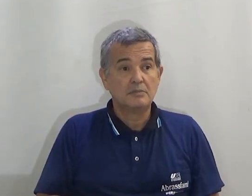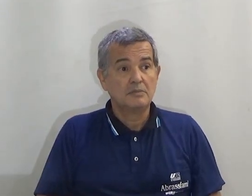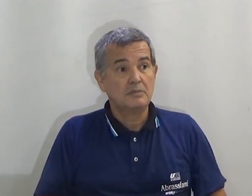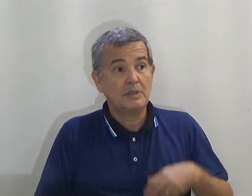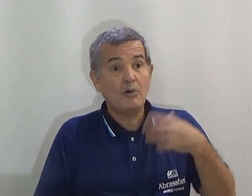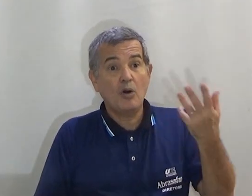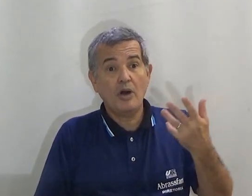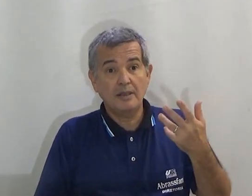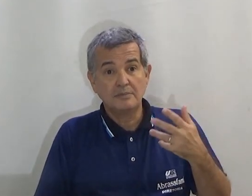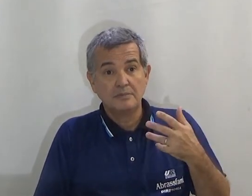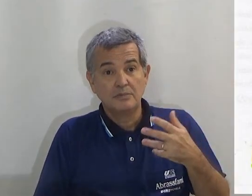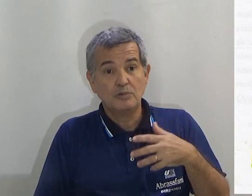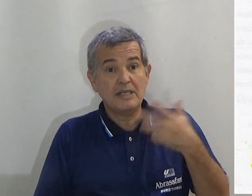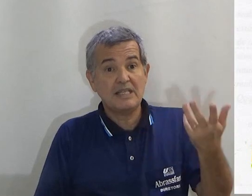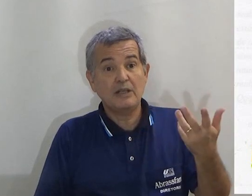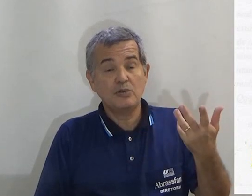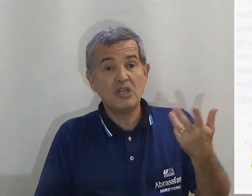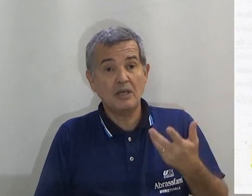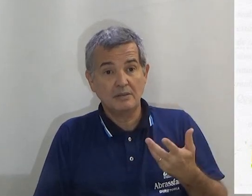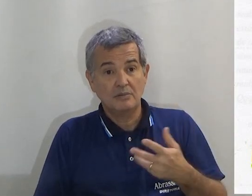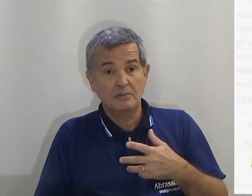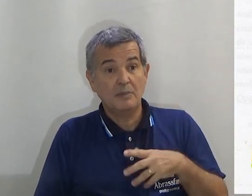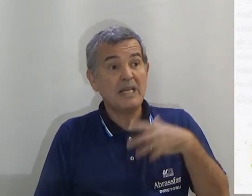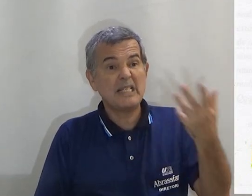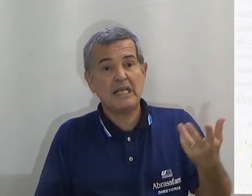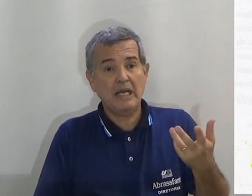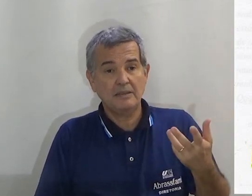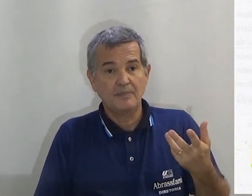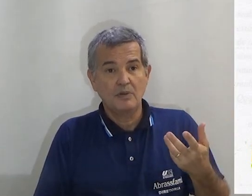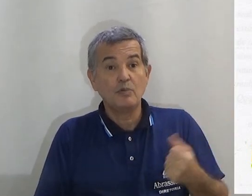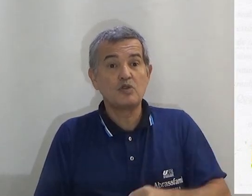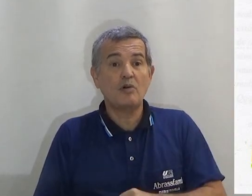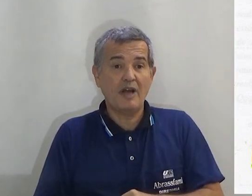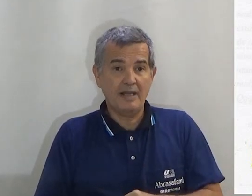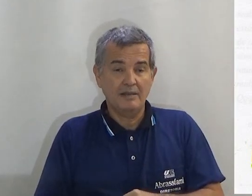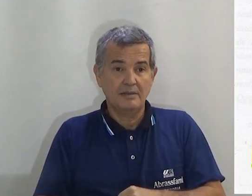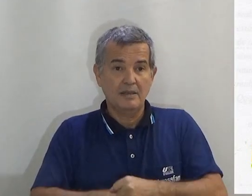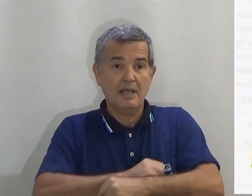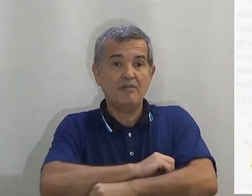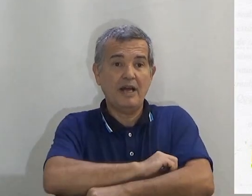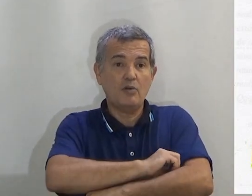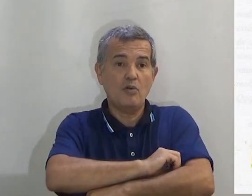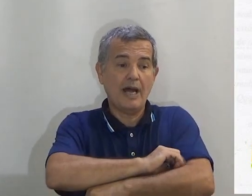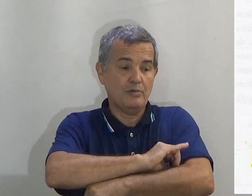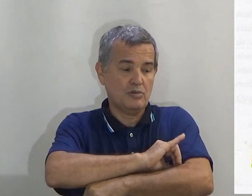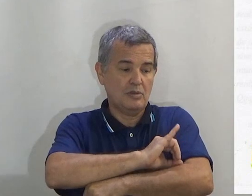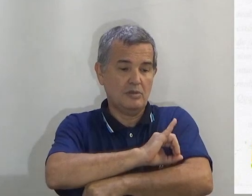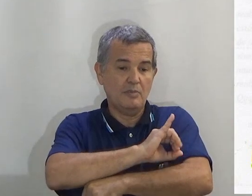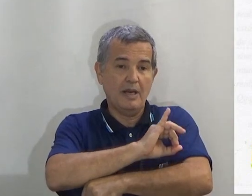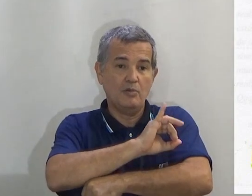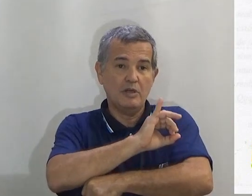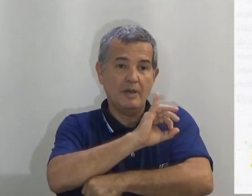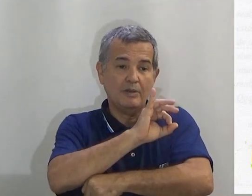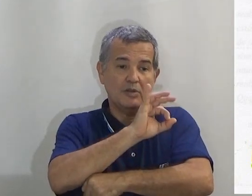sol, na aurora, nas ceias do dia, amanhecer, o sol vai? Ele vai com raios.